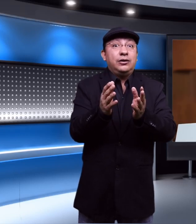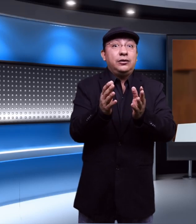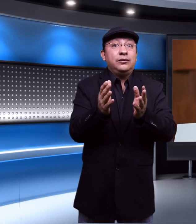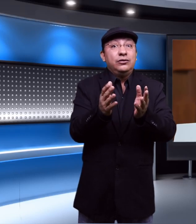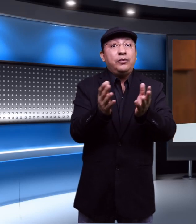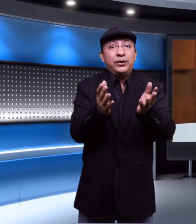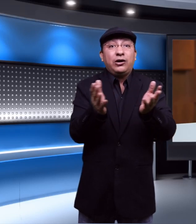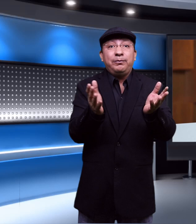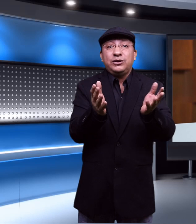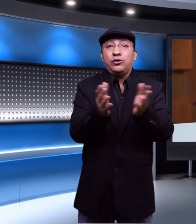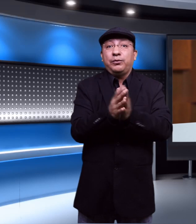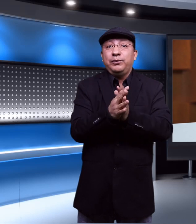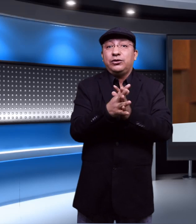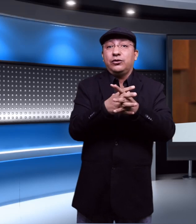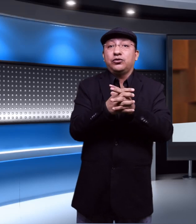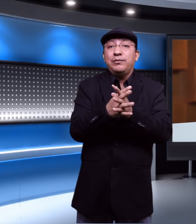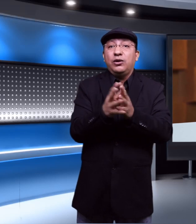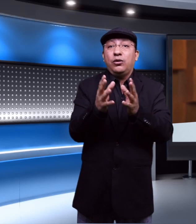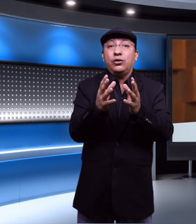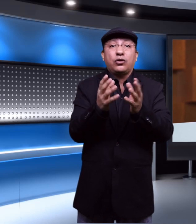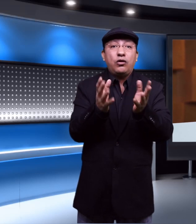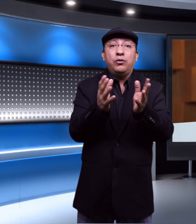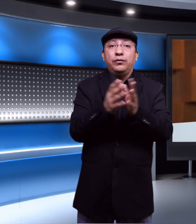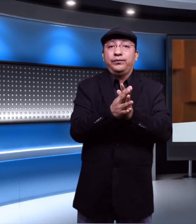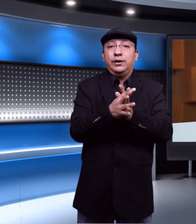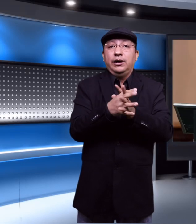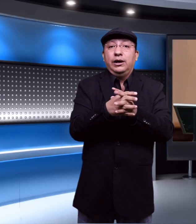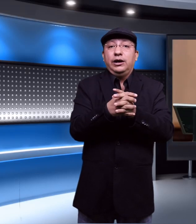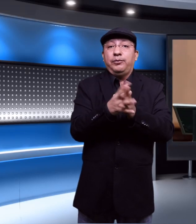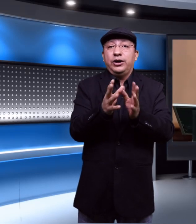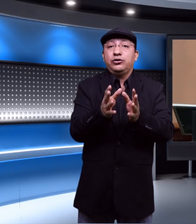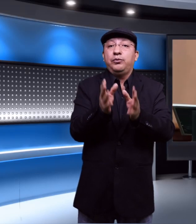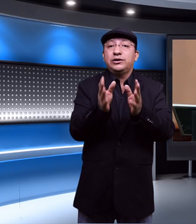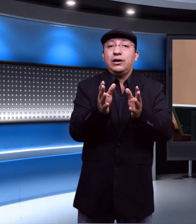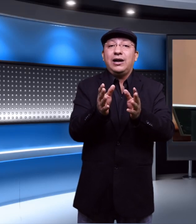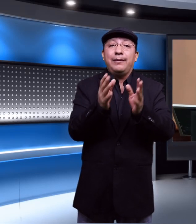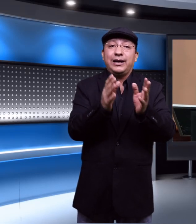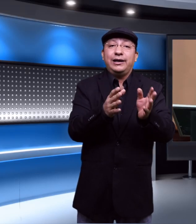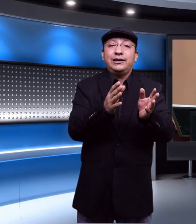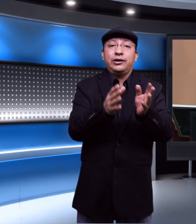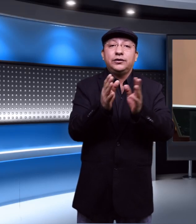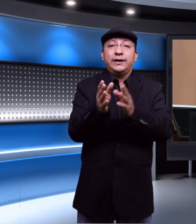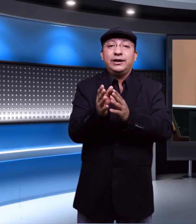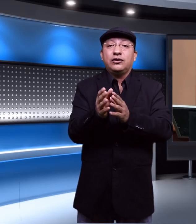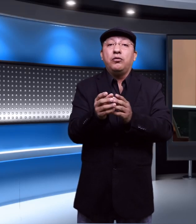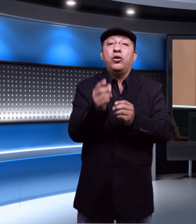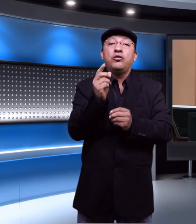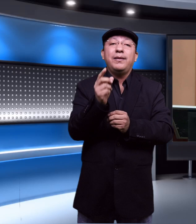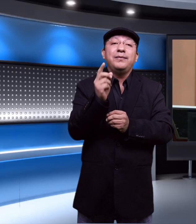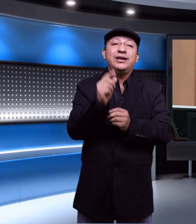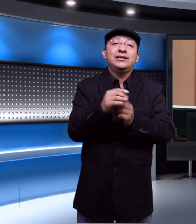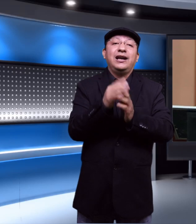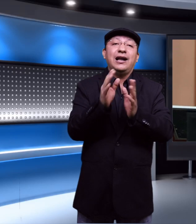no podía romper su compromiso con su amigo Romo y por eso impulsaron a Margarita Ríos Farjad como nueva ministra de la